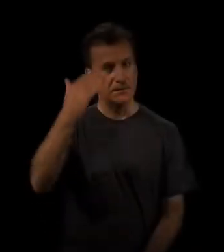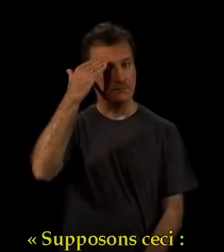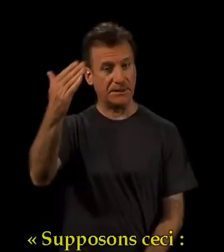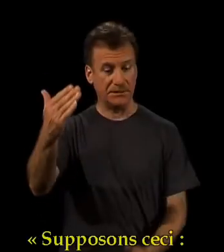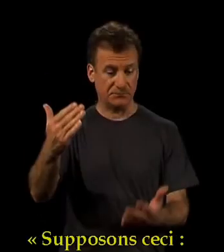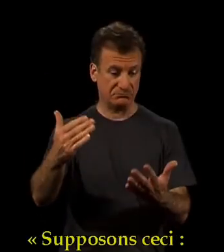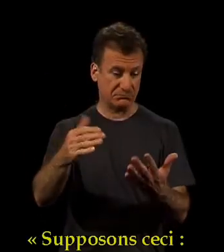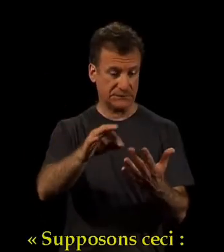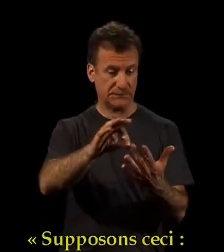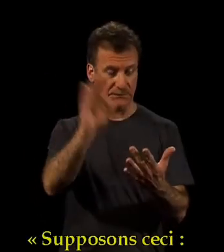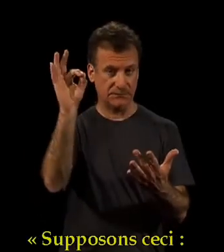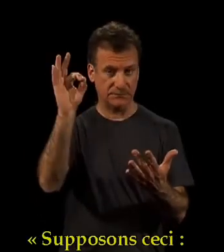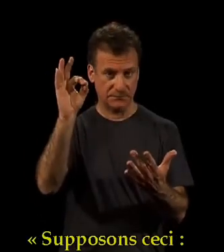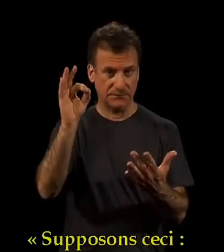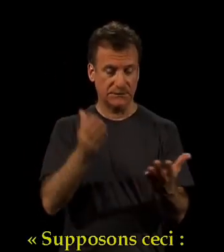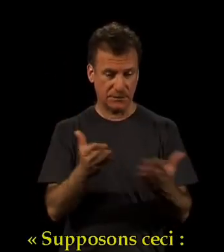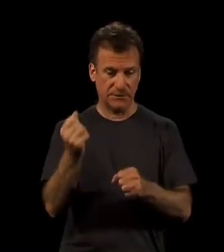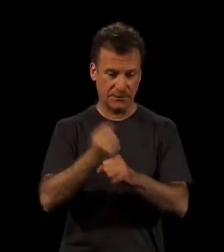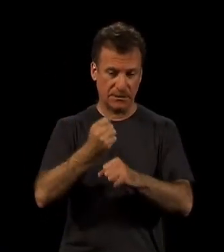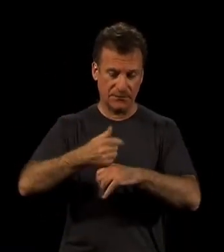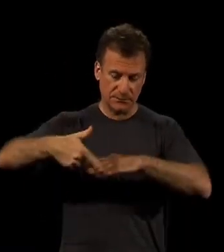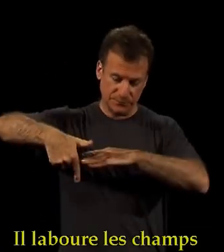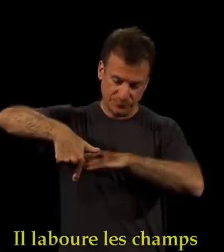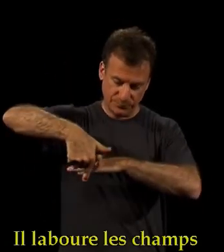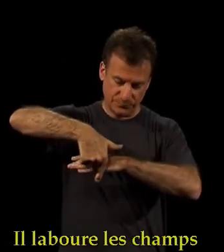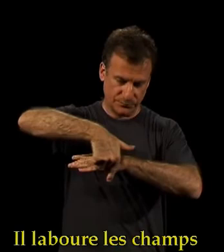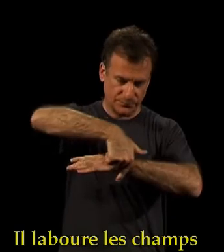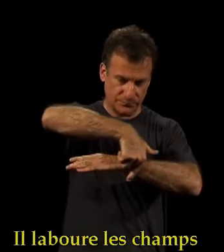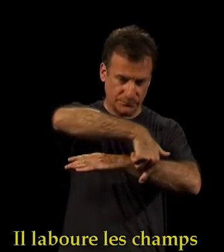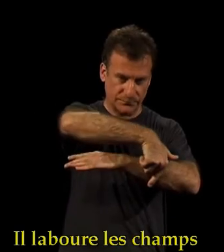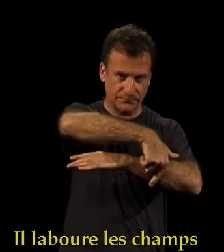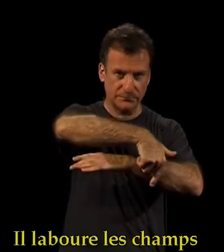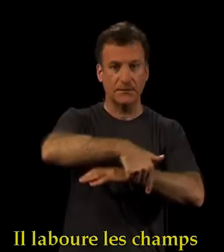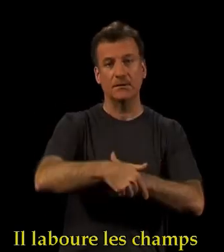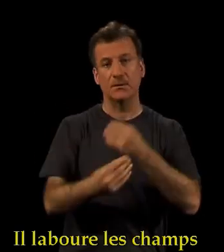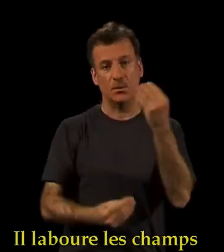Supposons ceci, l'un de vous a un serviteur, il aboure les champs ou il garde les troupeaux.